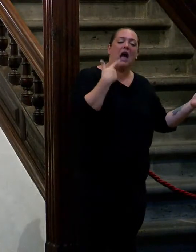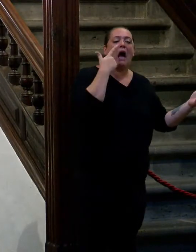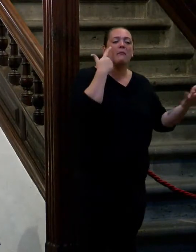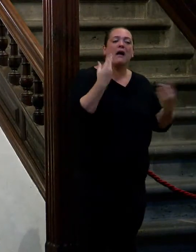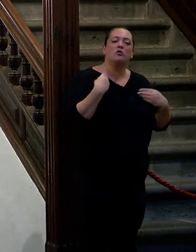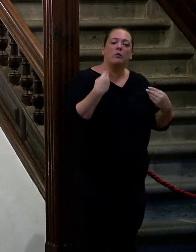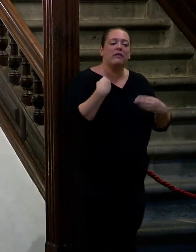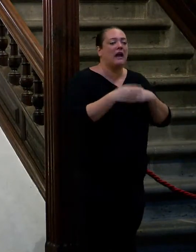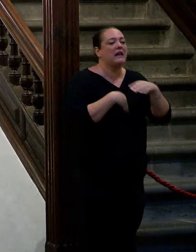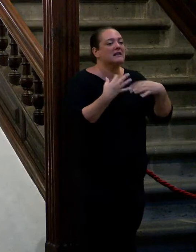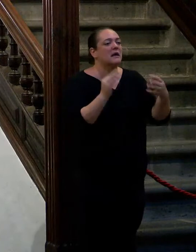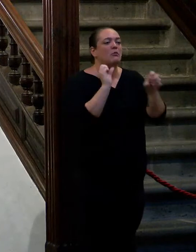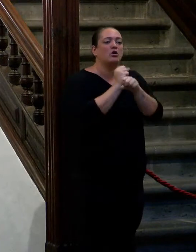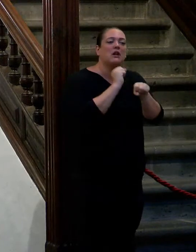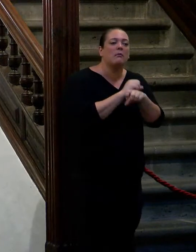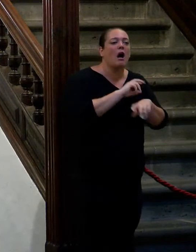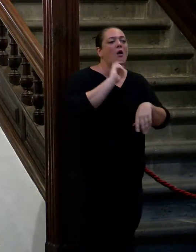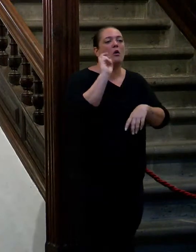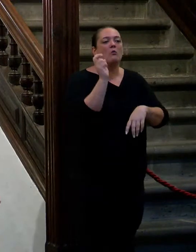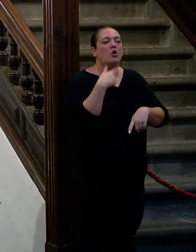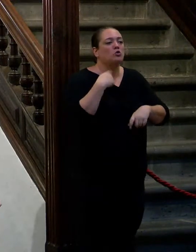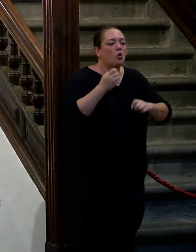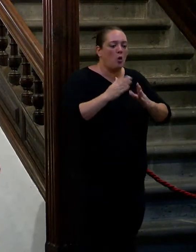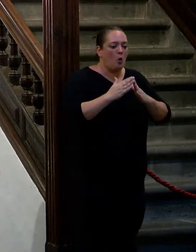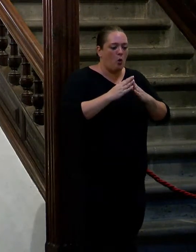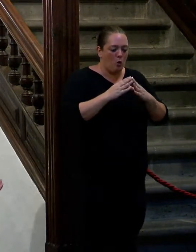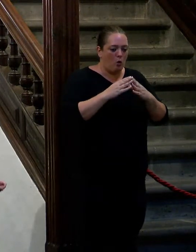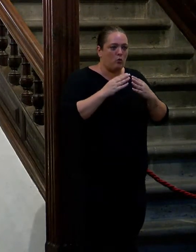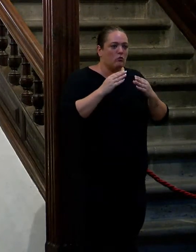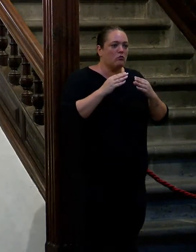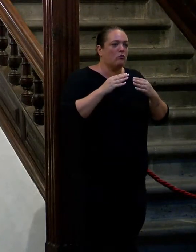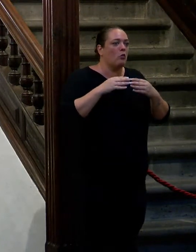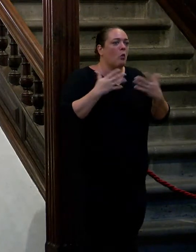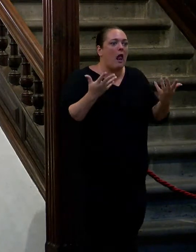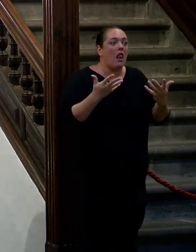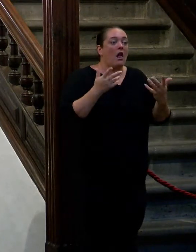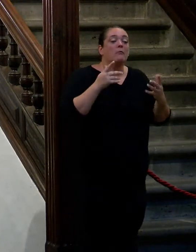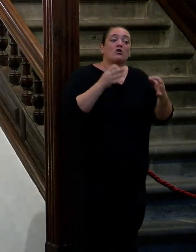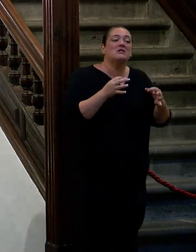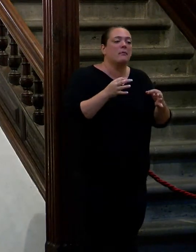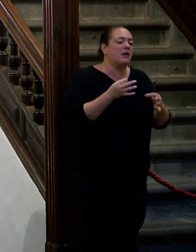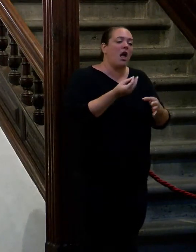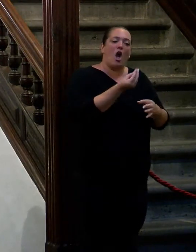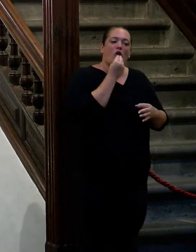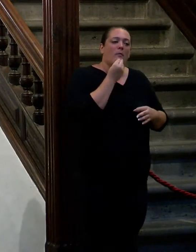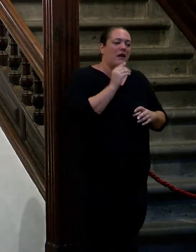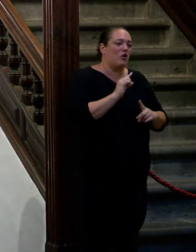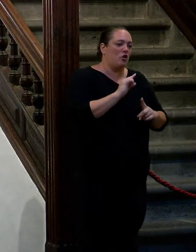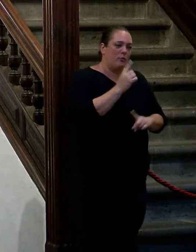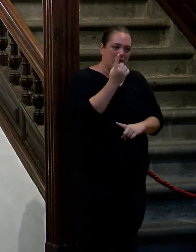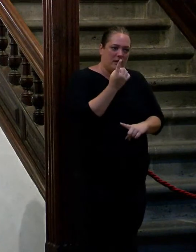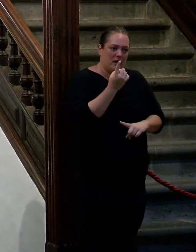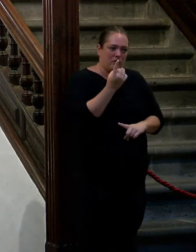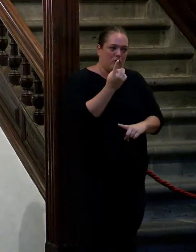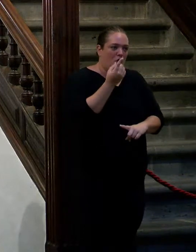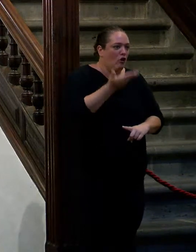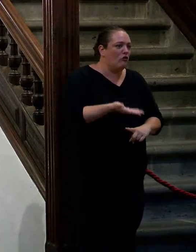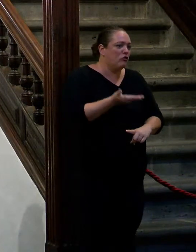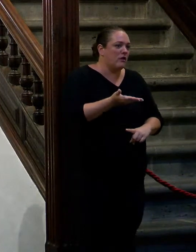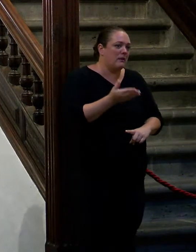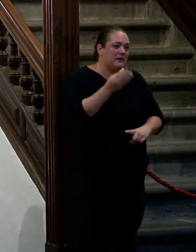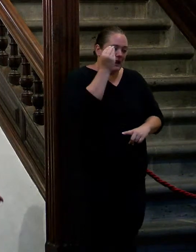tu vida si encontramos trabajo dónde te vas a instalar pero todo eso con el estómago lleno entonces me parece que es lo primero y lo fundamental